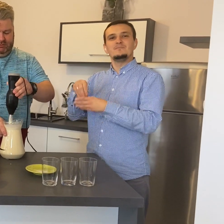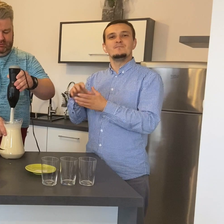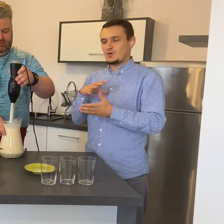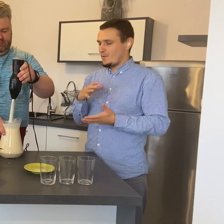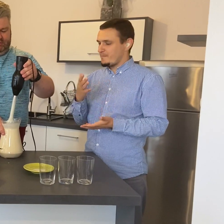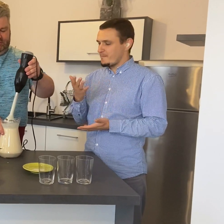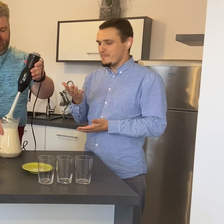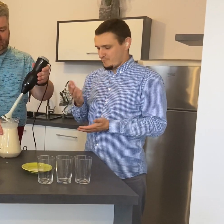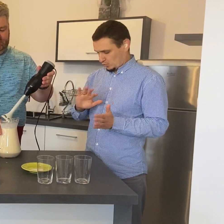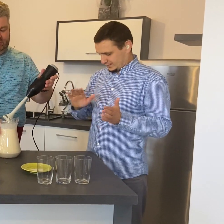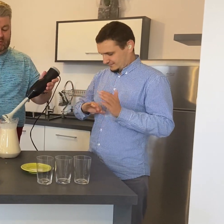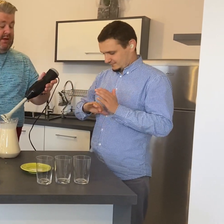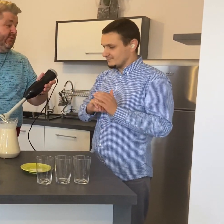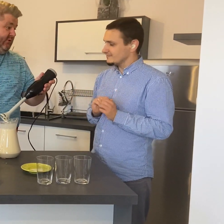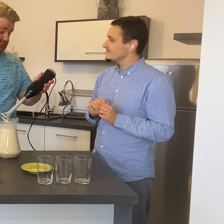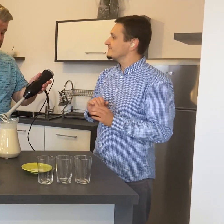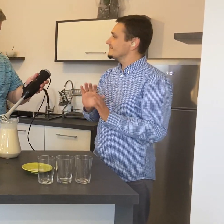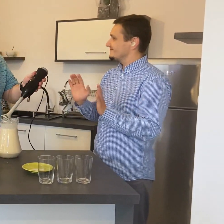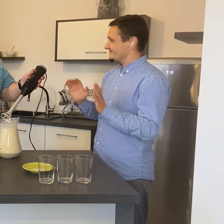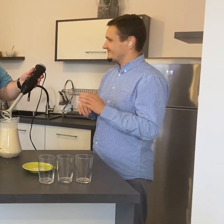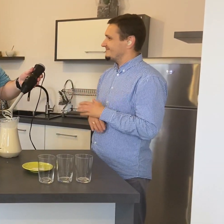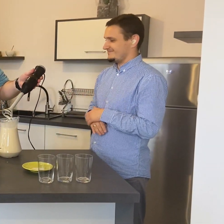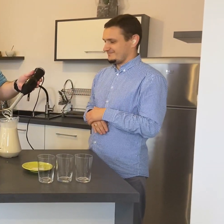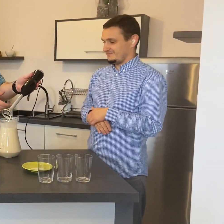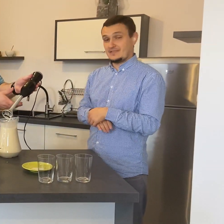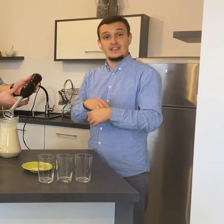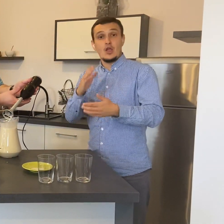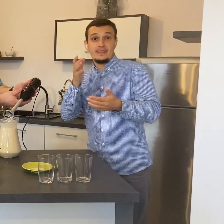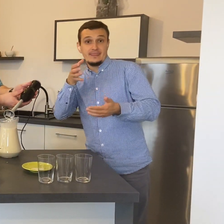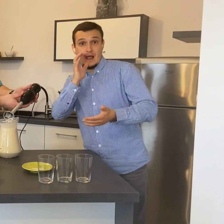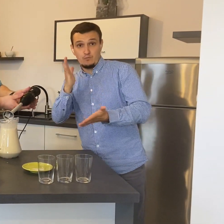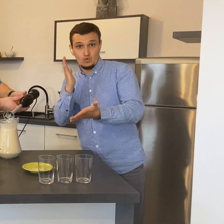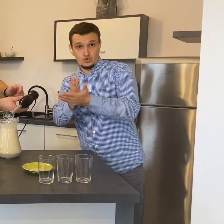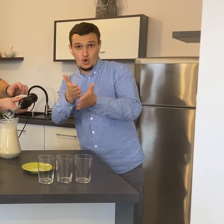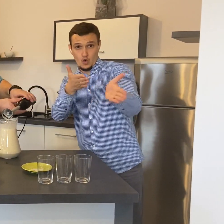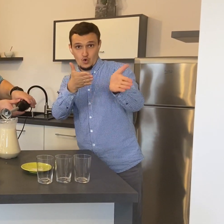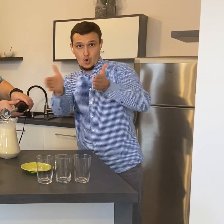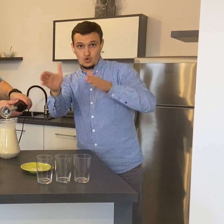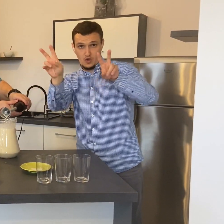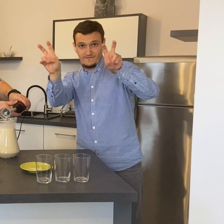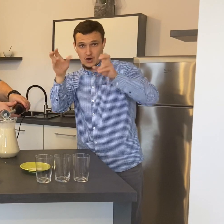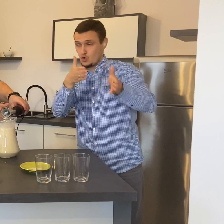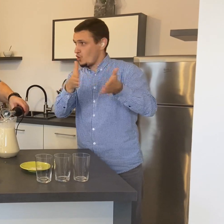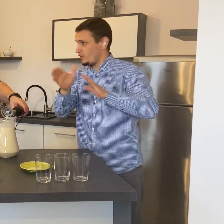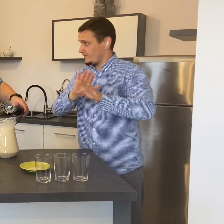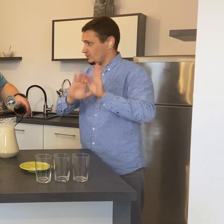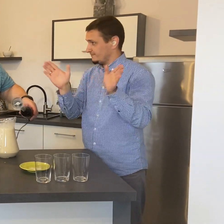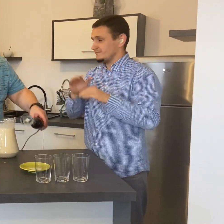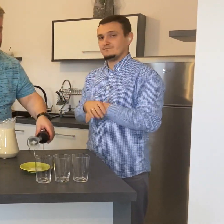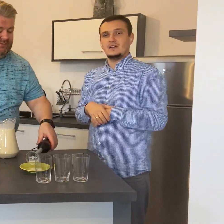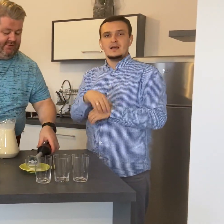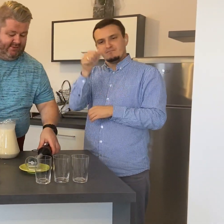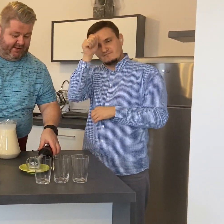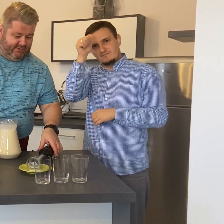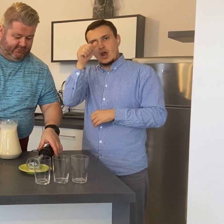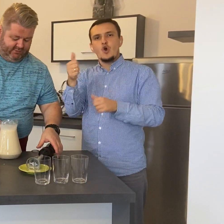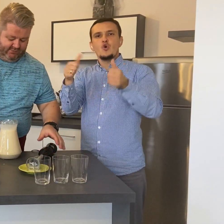B Po Ja myślę, że już jest gotowy, nasz koktajl bananowy z masą orzechową.